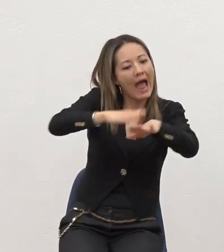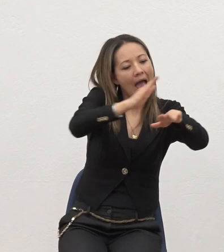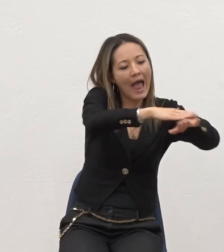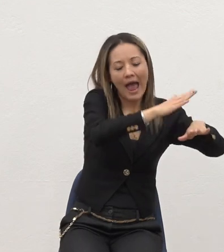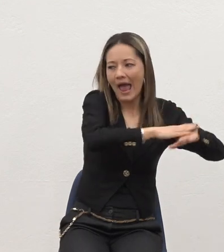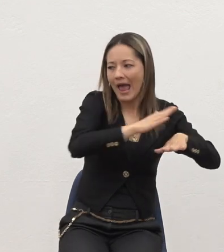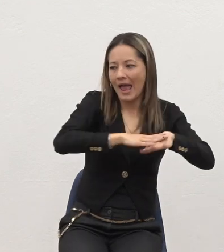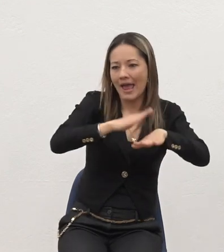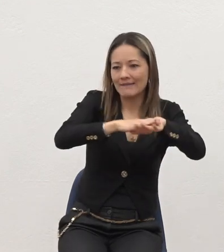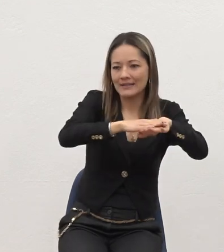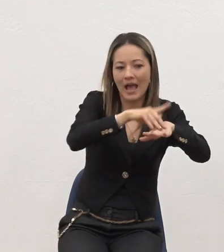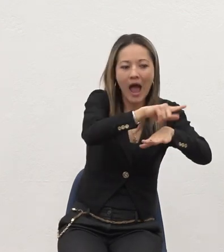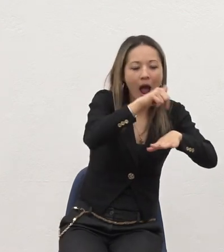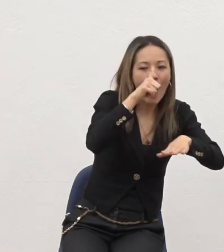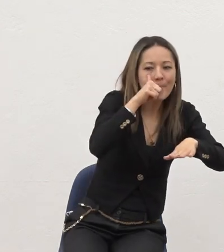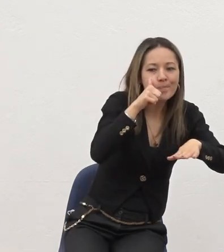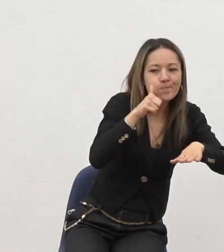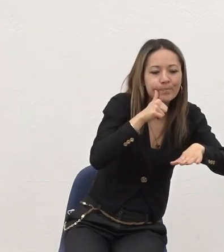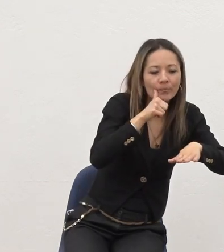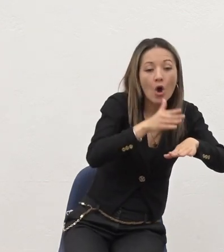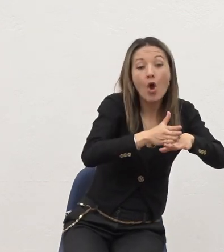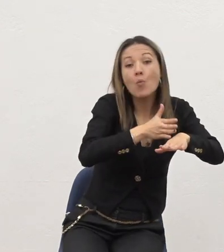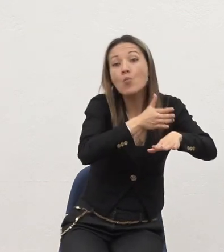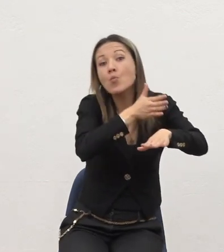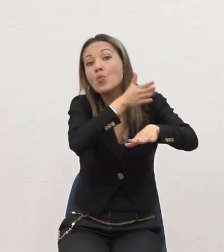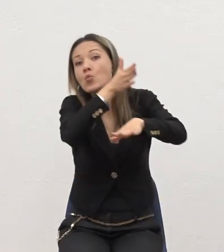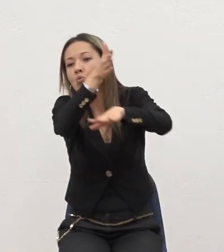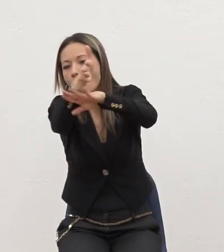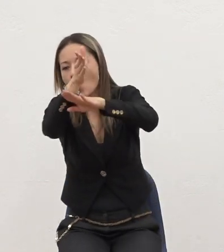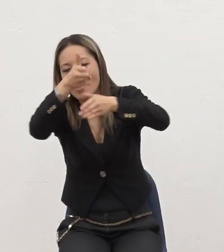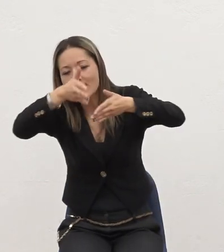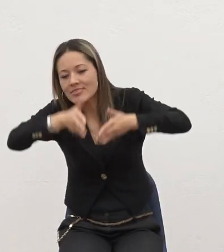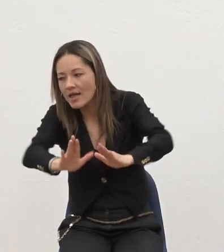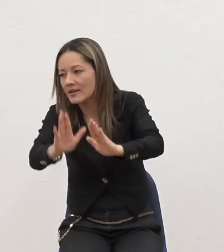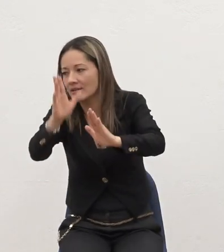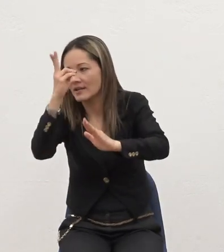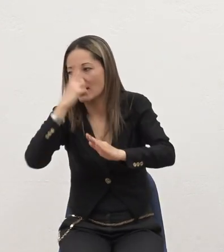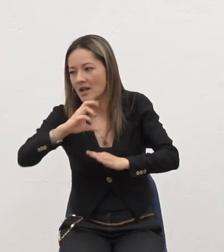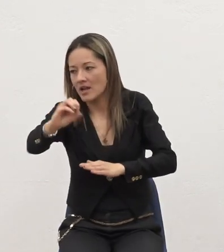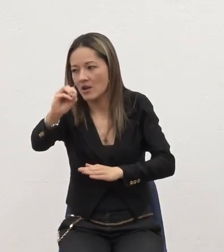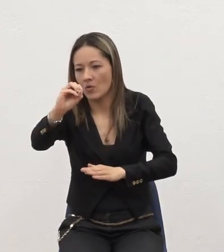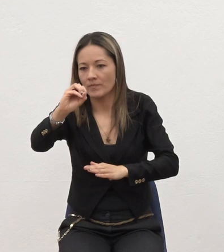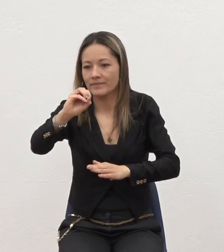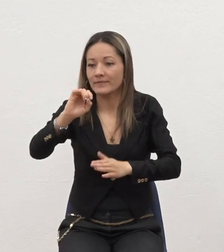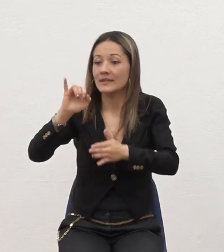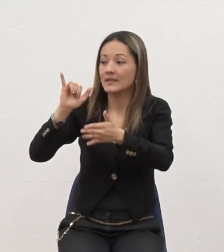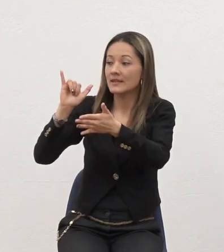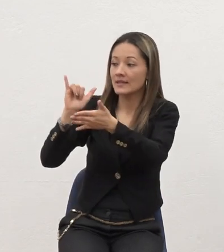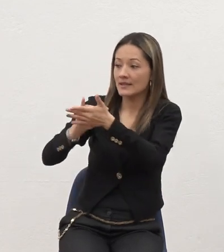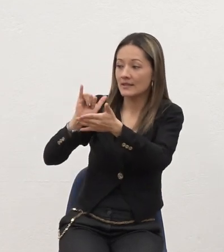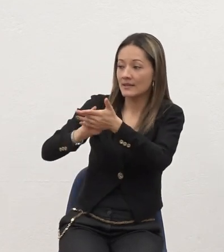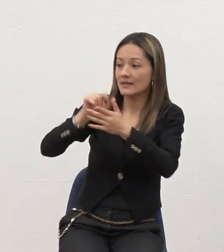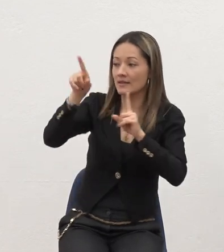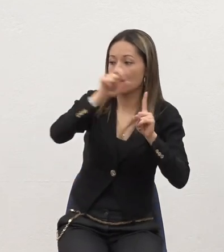Concedirá En el Futuro Va a traer Y que el Mismo Señor Va a dar Esa Señal